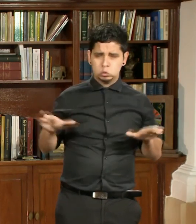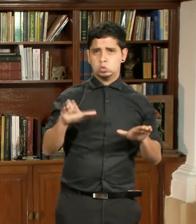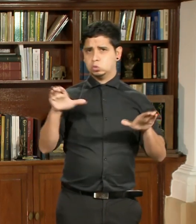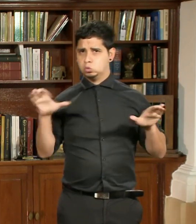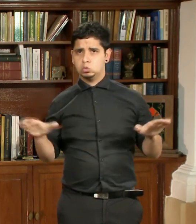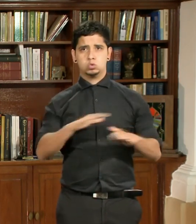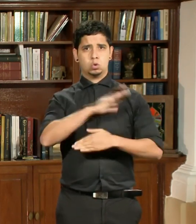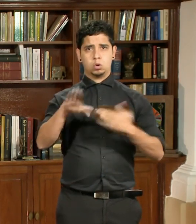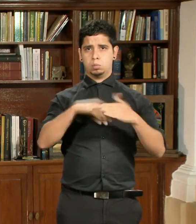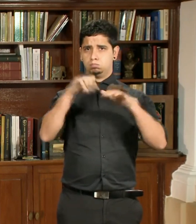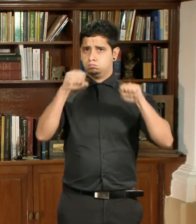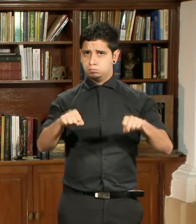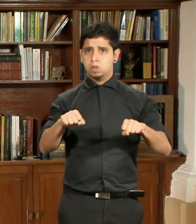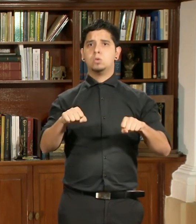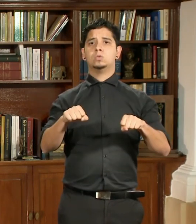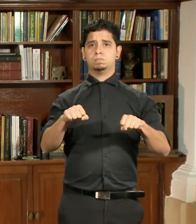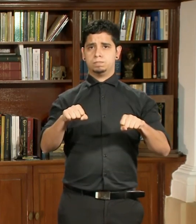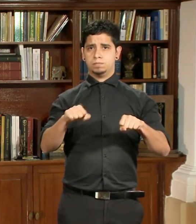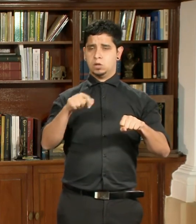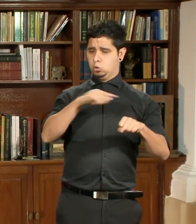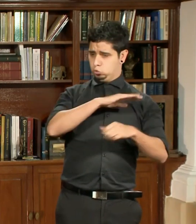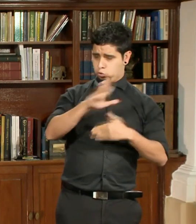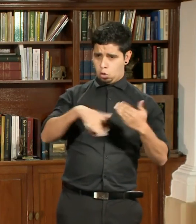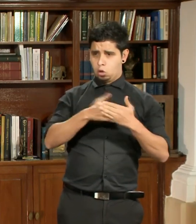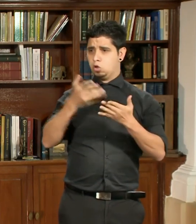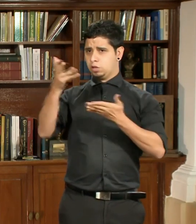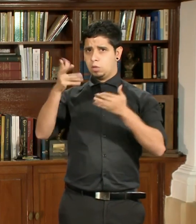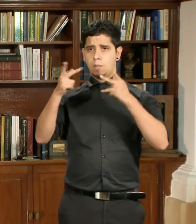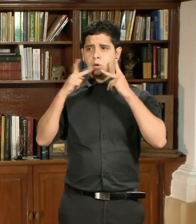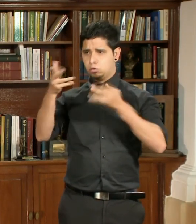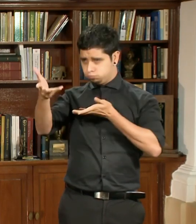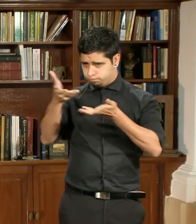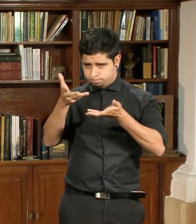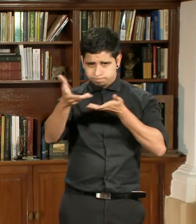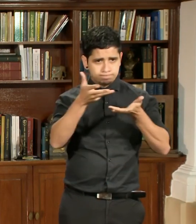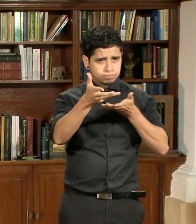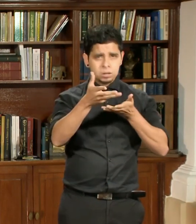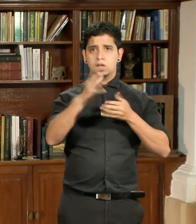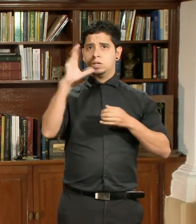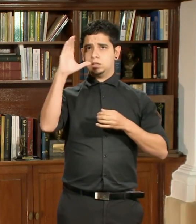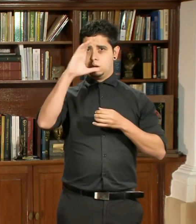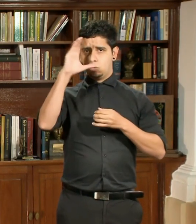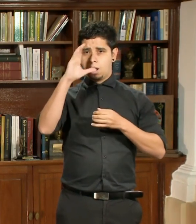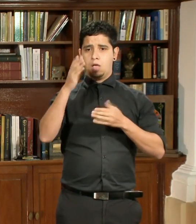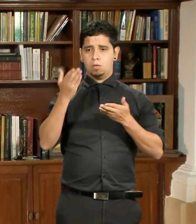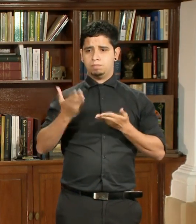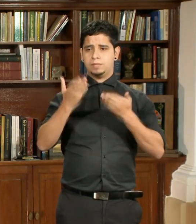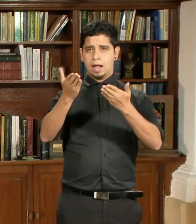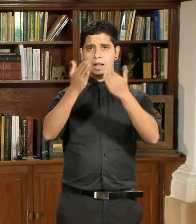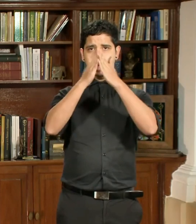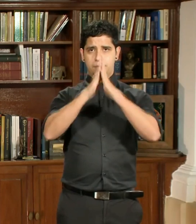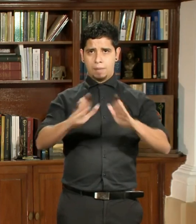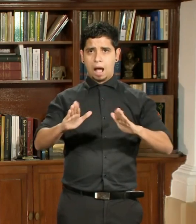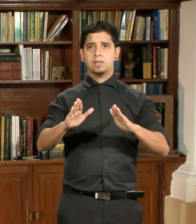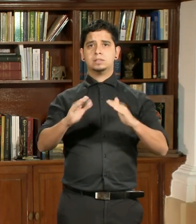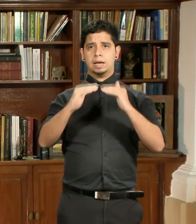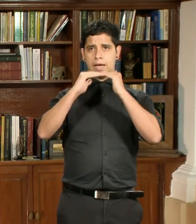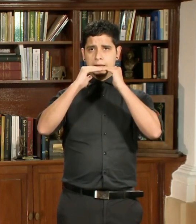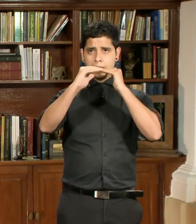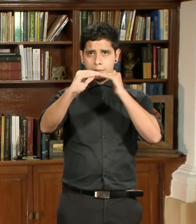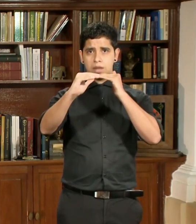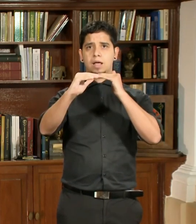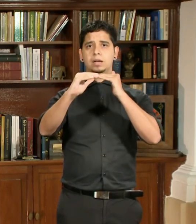he recabado el compromiso de todos nuestros servidores públicos y he buscado darle paz, estabilidad y